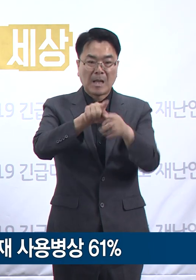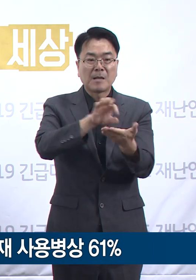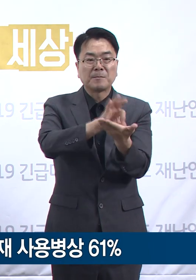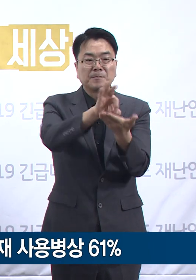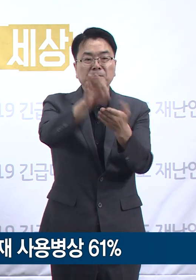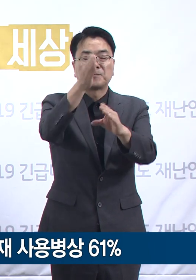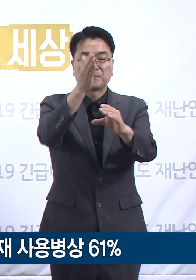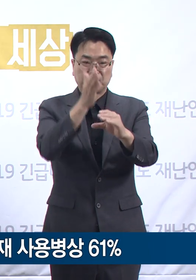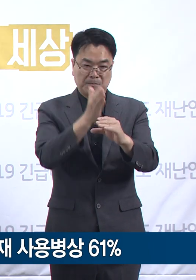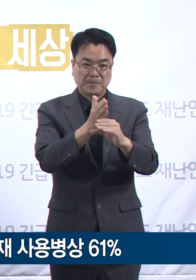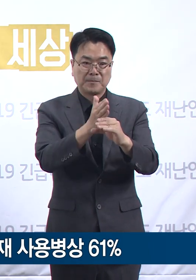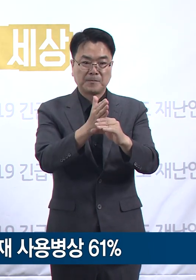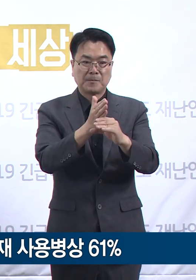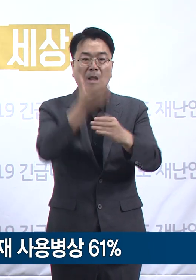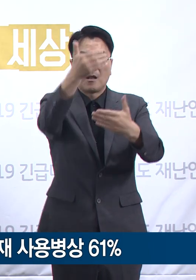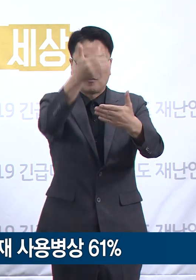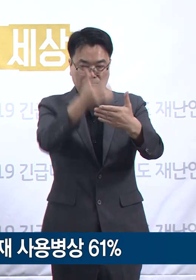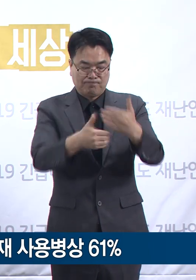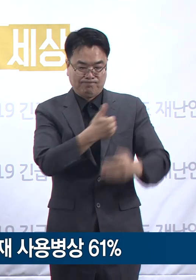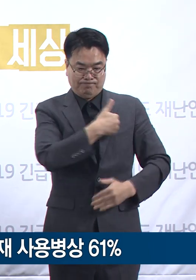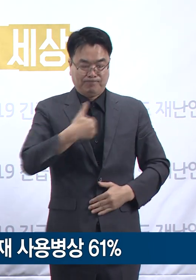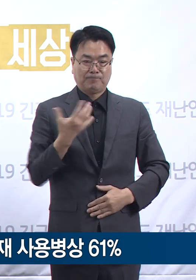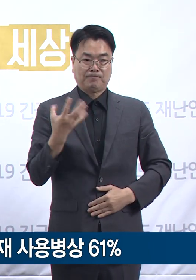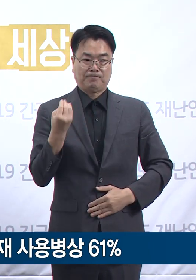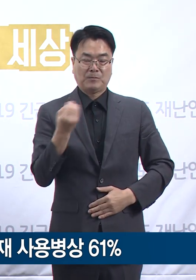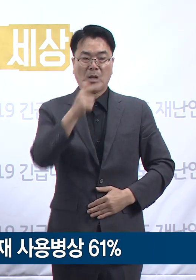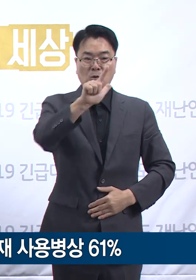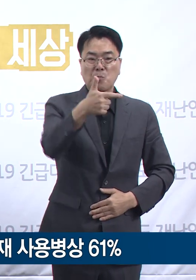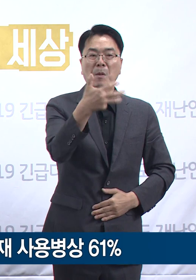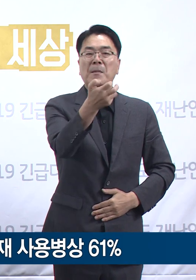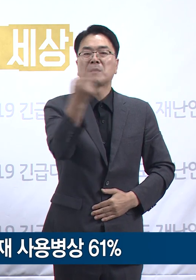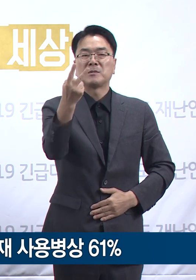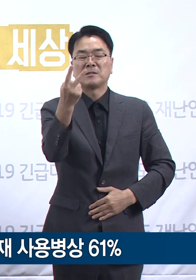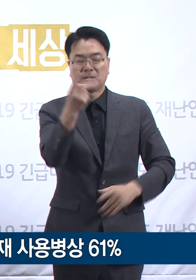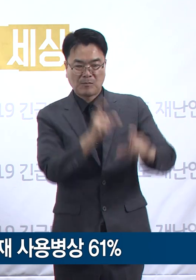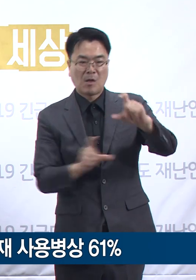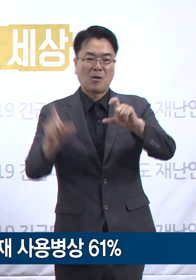가동률을 보이며 잔여 수용 가능 인원은 682명입니다.